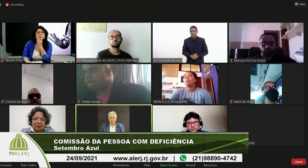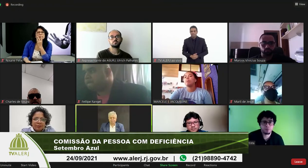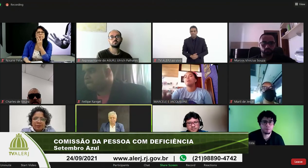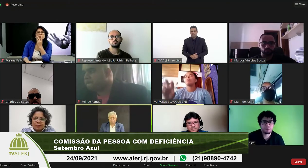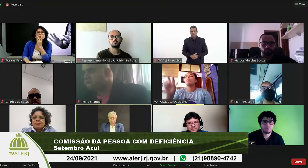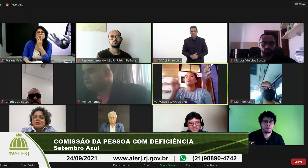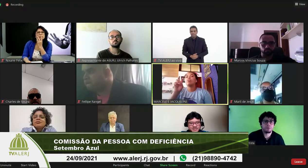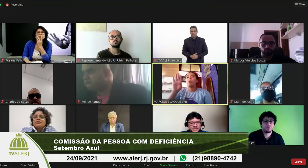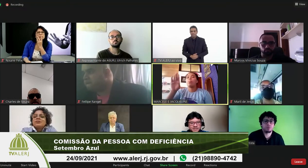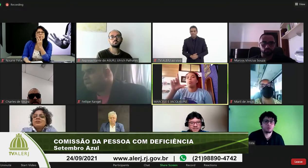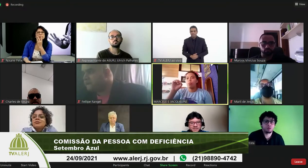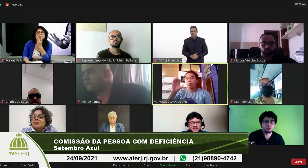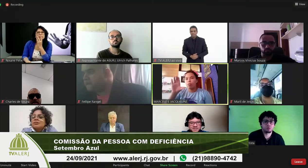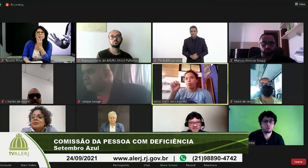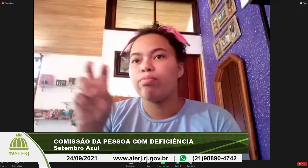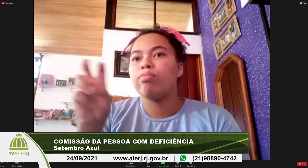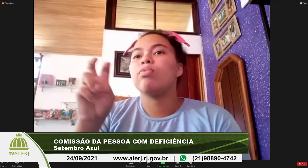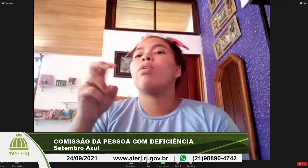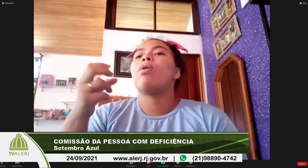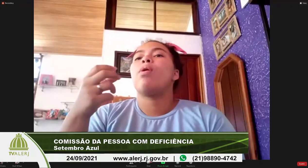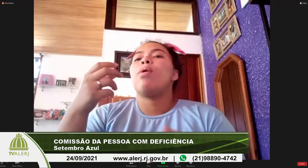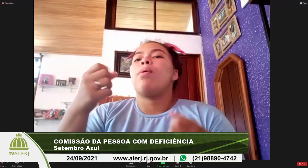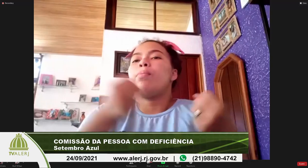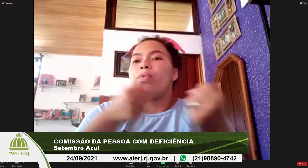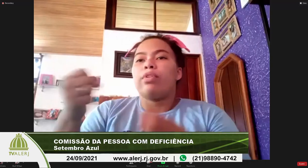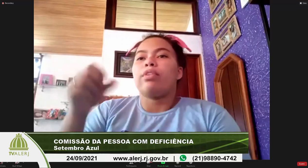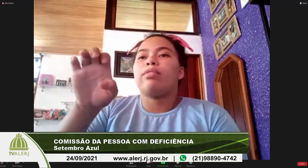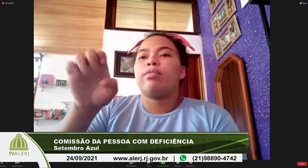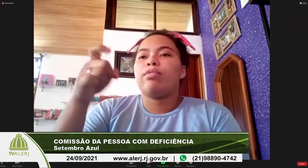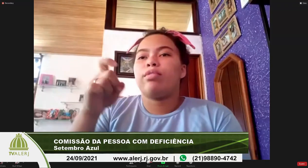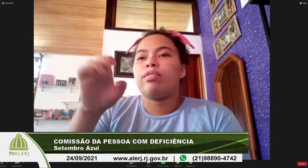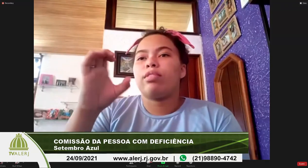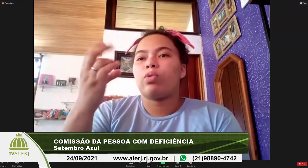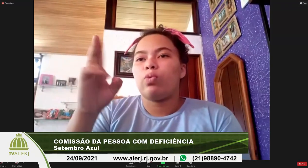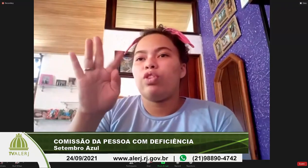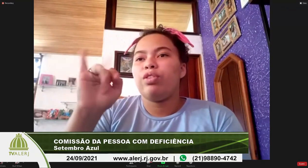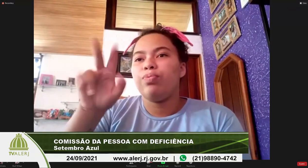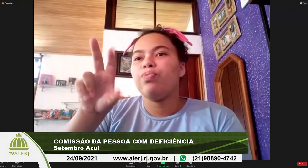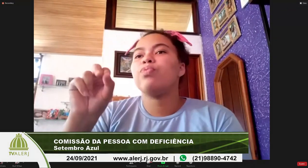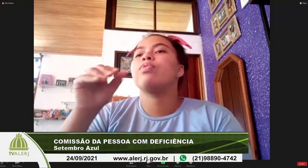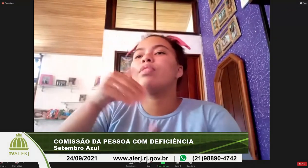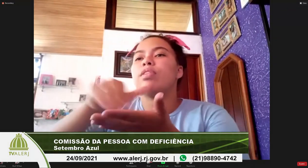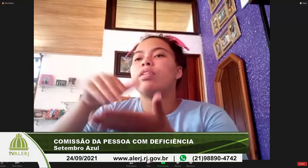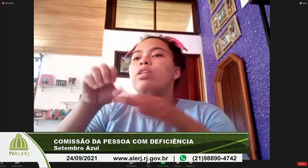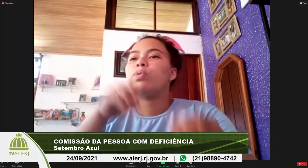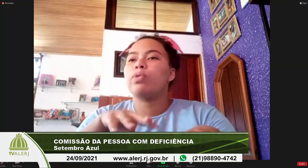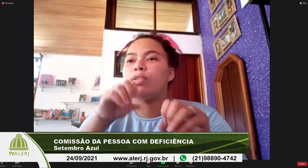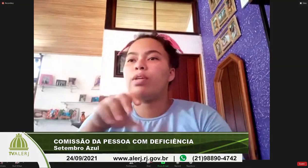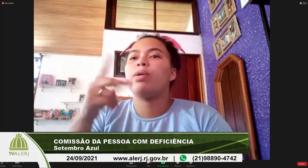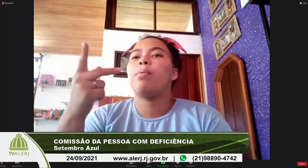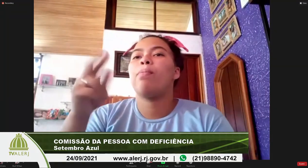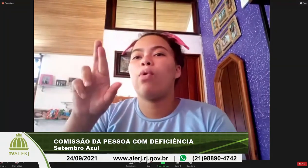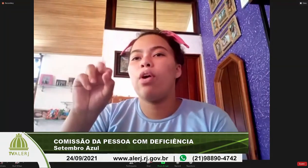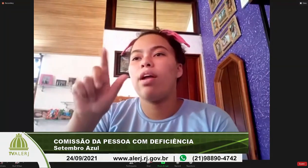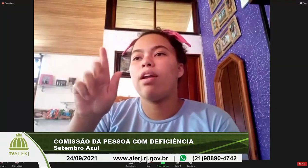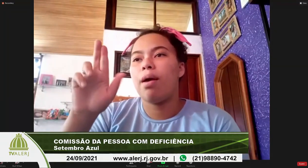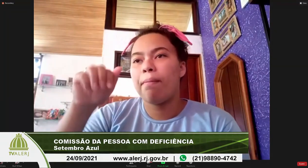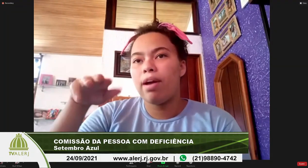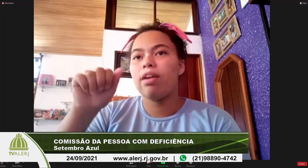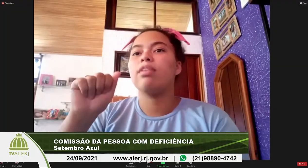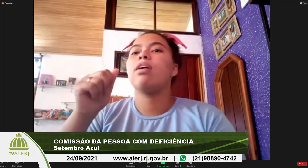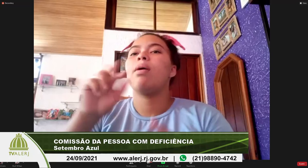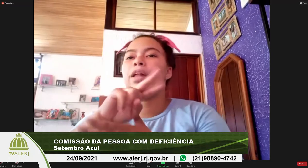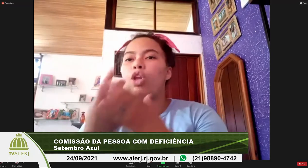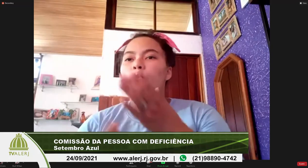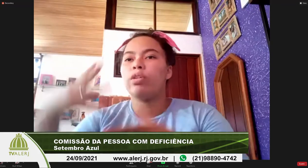o bloco 5 ele vai falar sobre o poder executivo a secretaria de educação o programa de